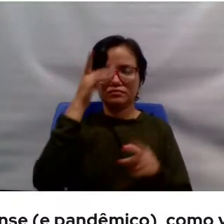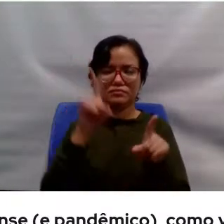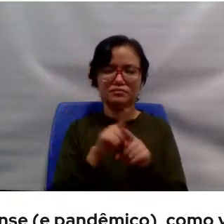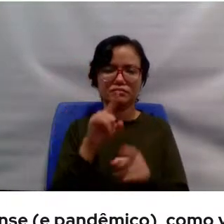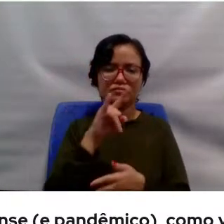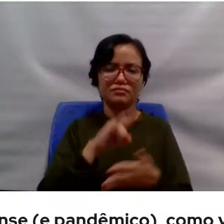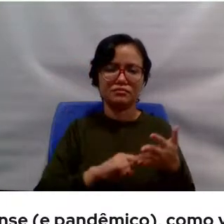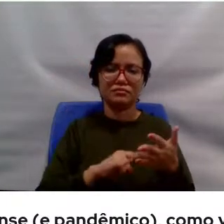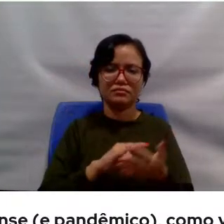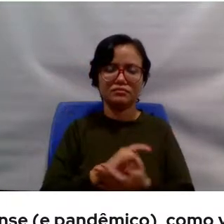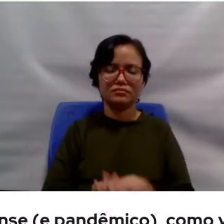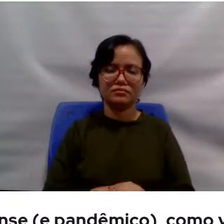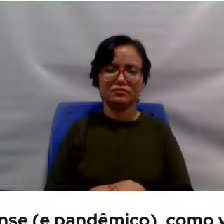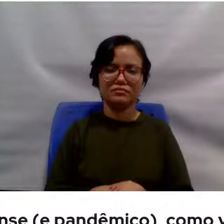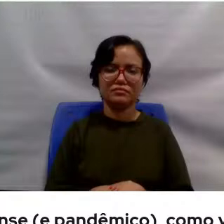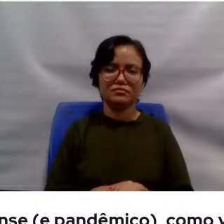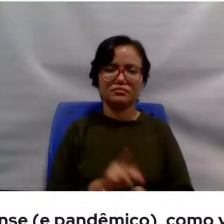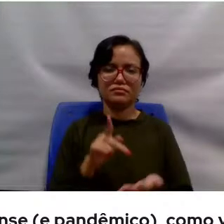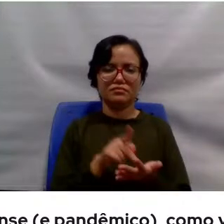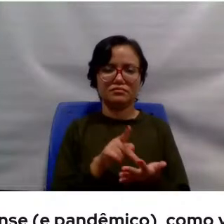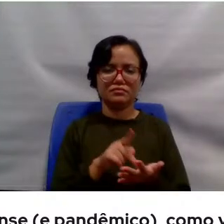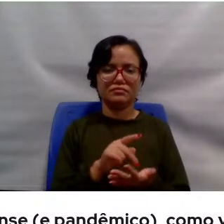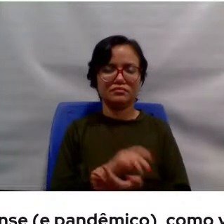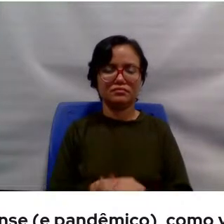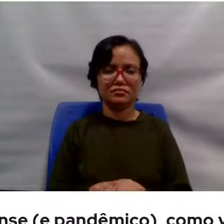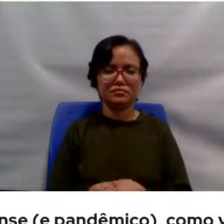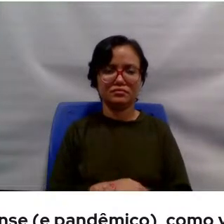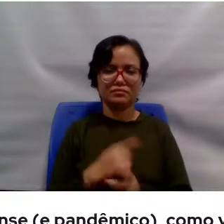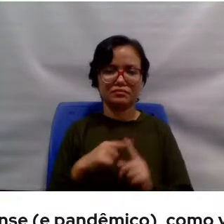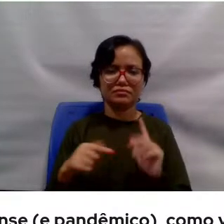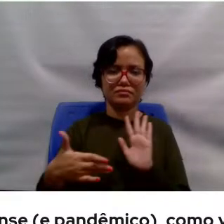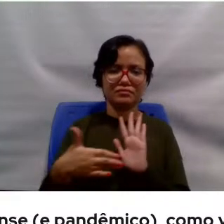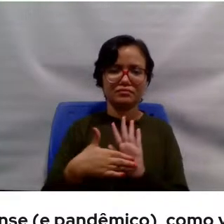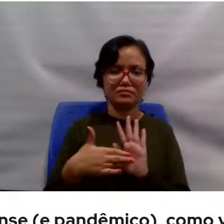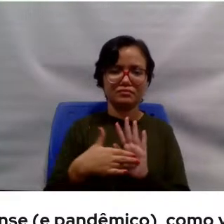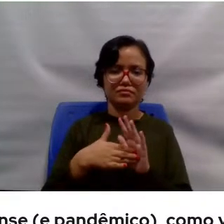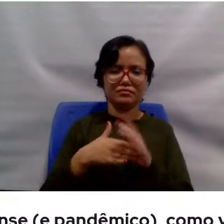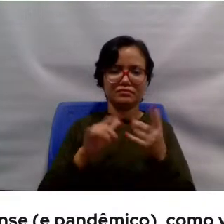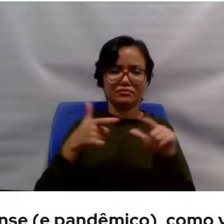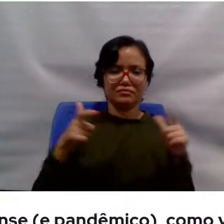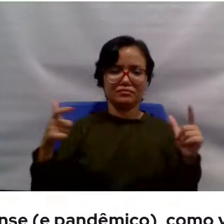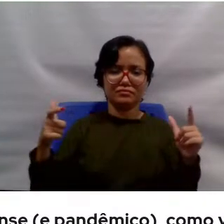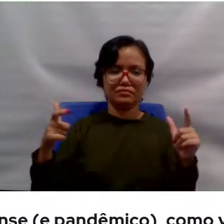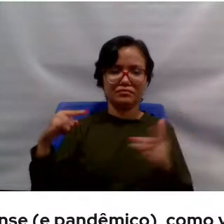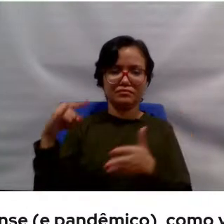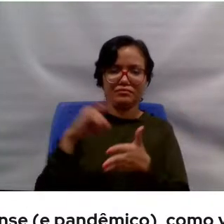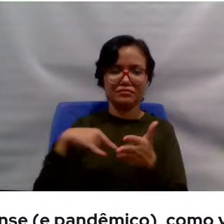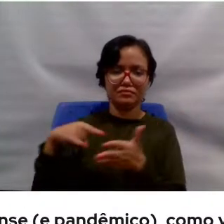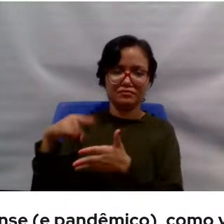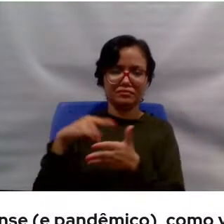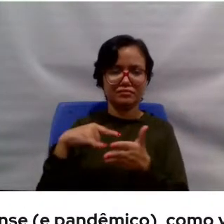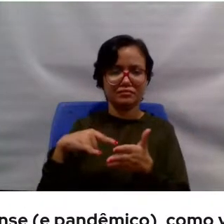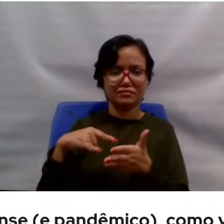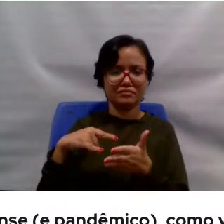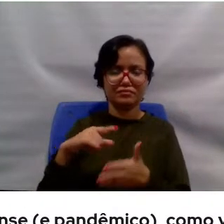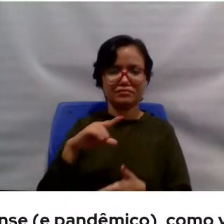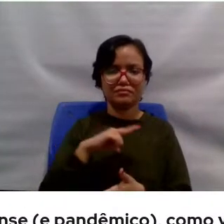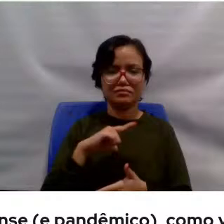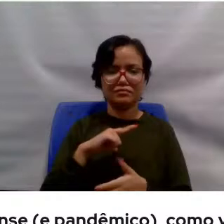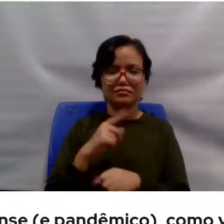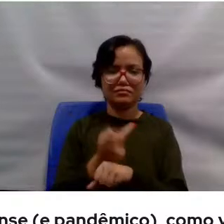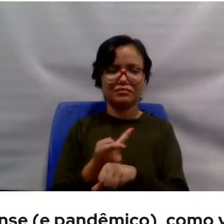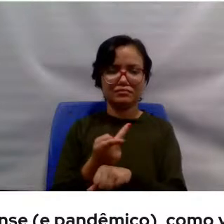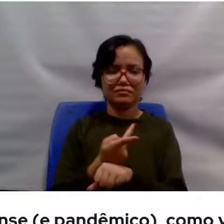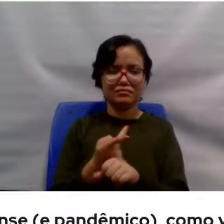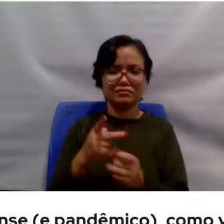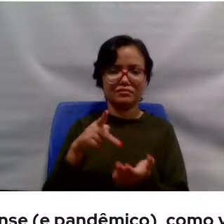ela não é a verdade, mas ela possibilita ampliar a documentação que você tem em busca da